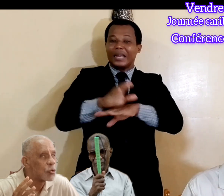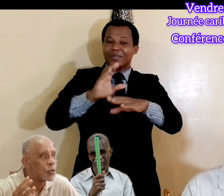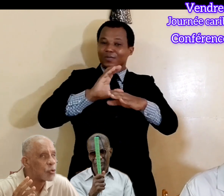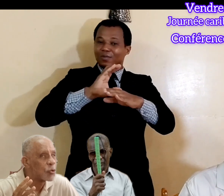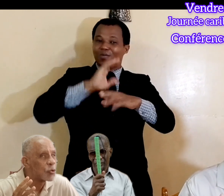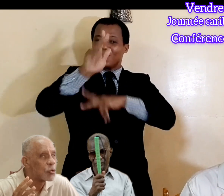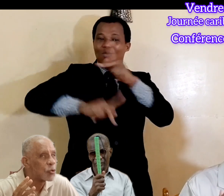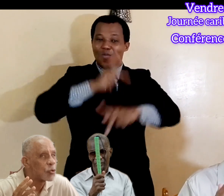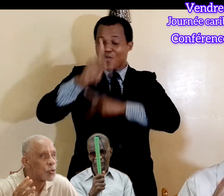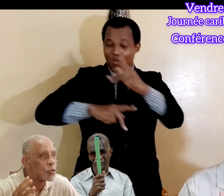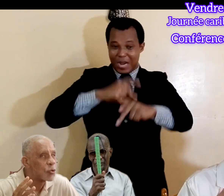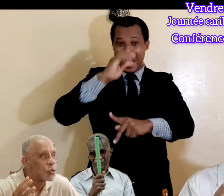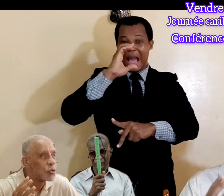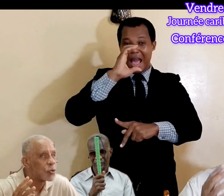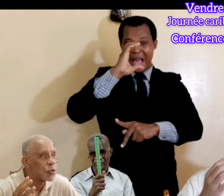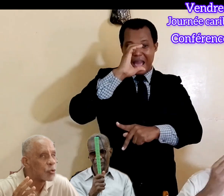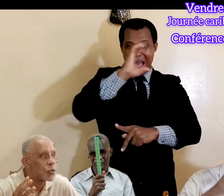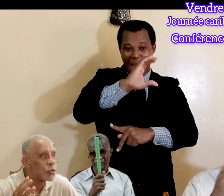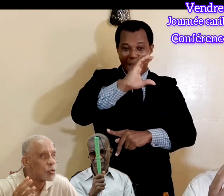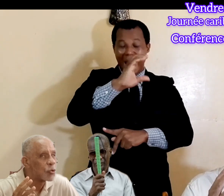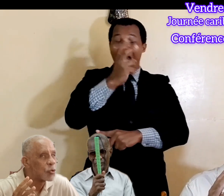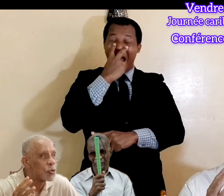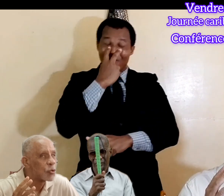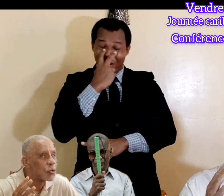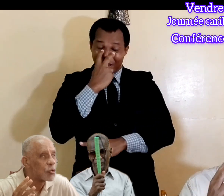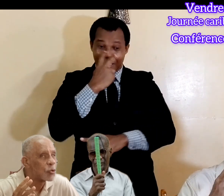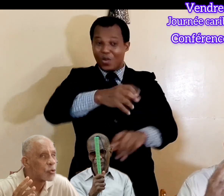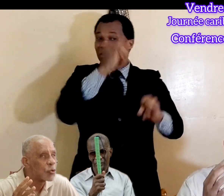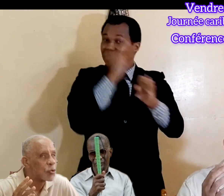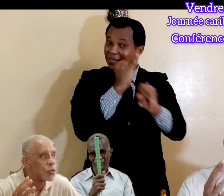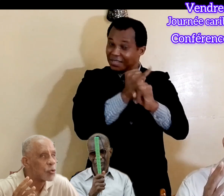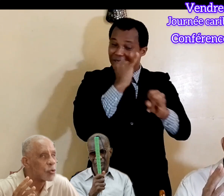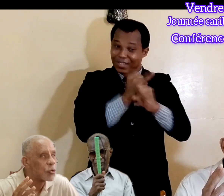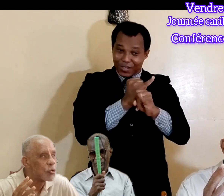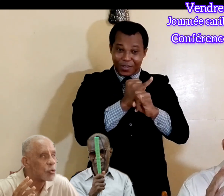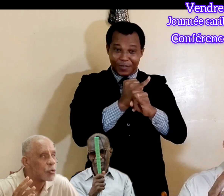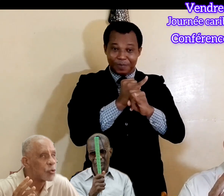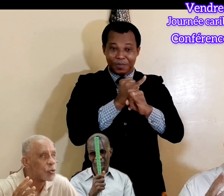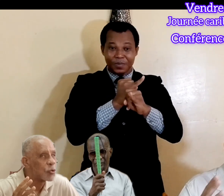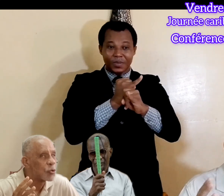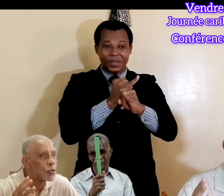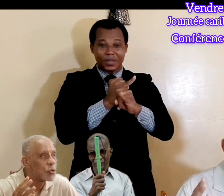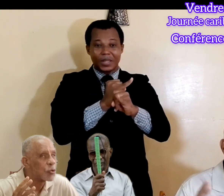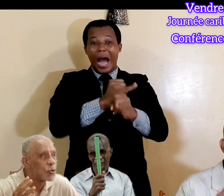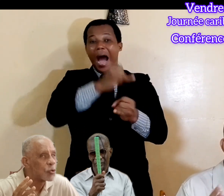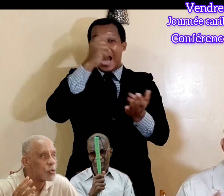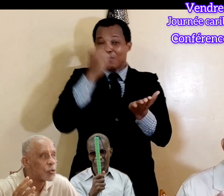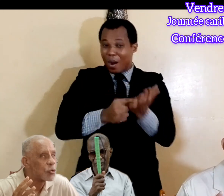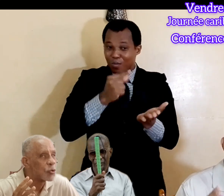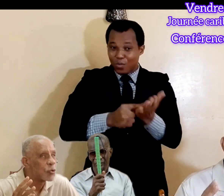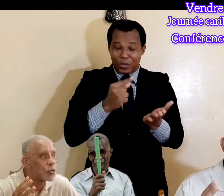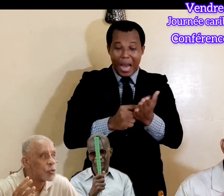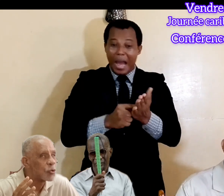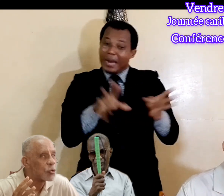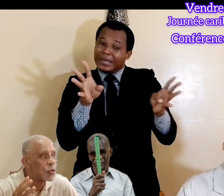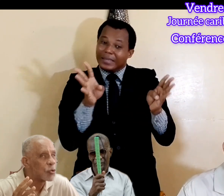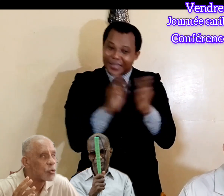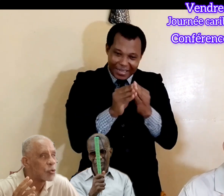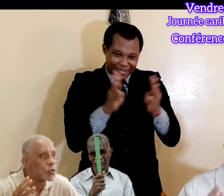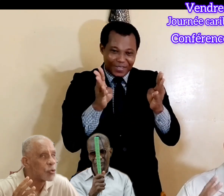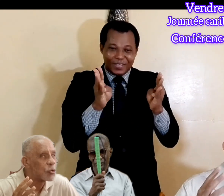l'institution, a essayé d'un petit coin, un petit coin parmi d'un, et nous réunions, nous